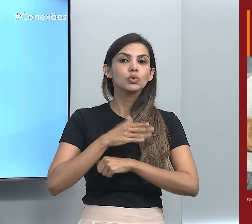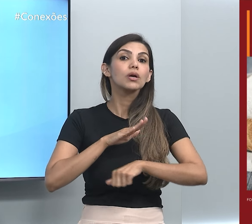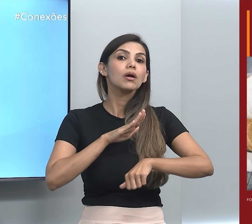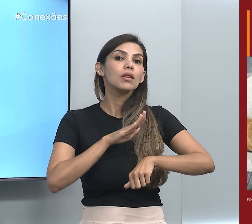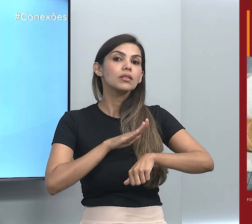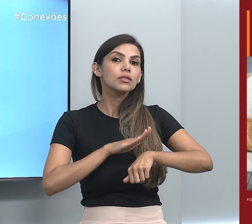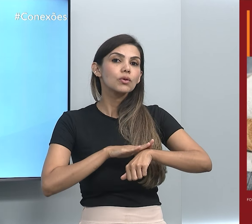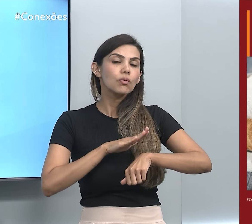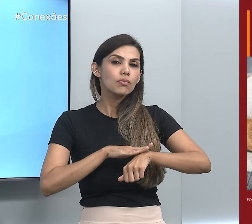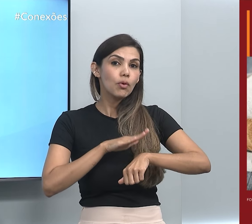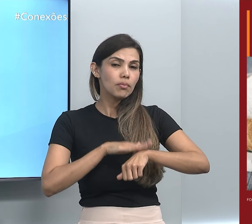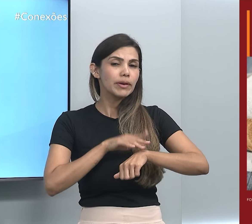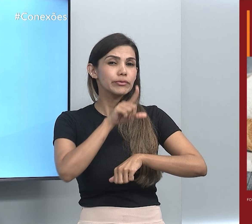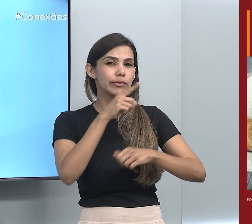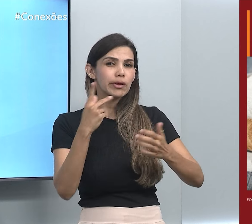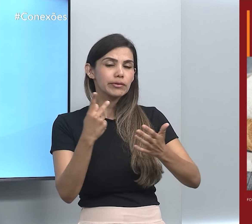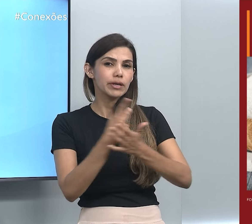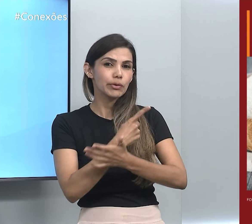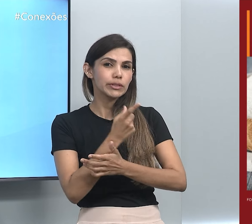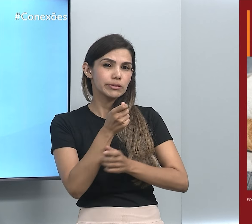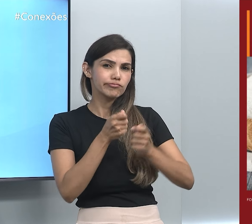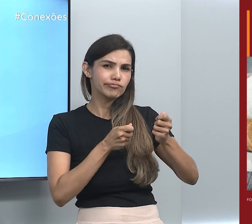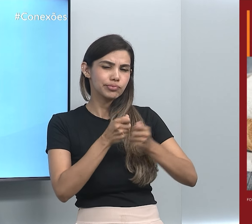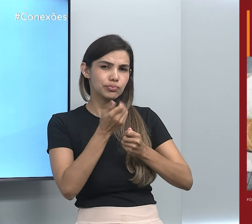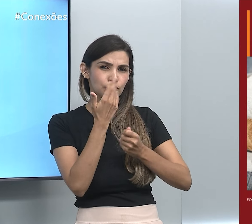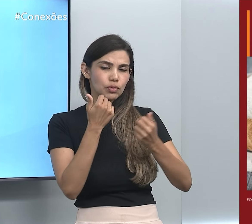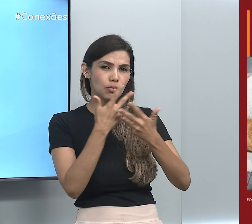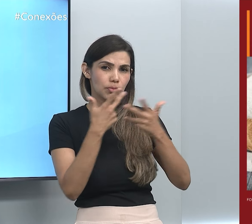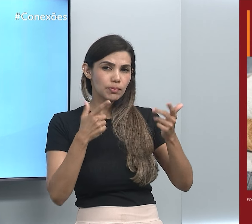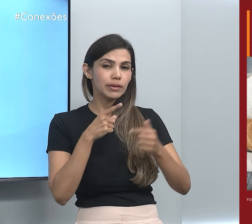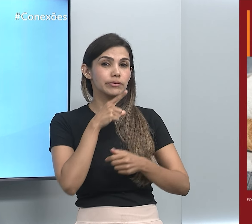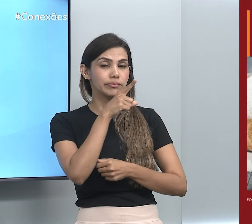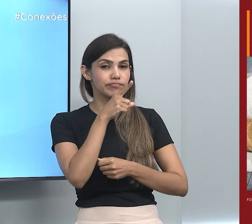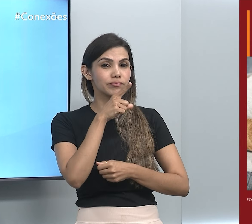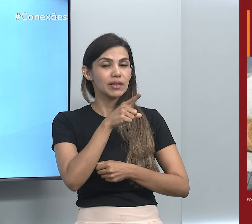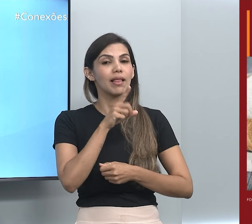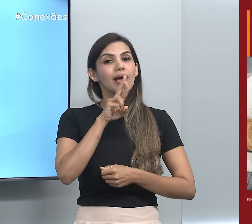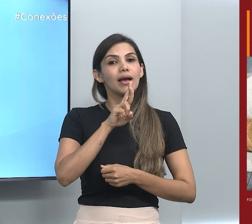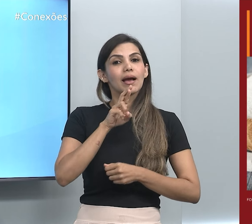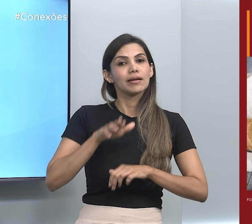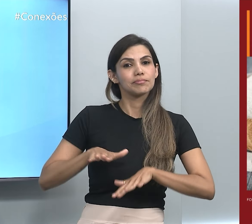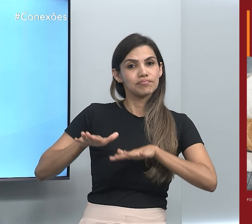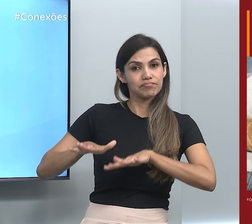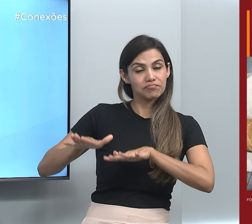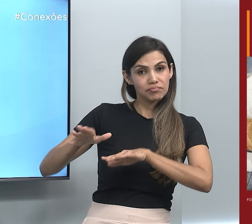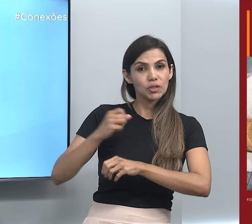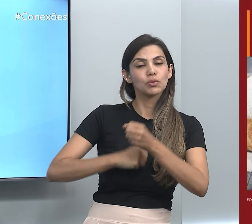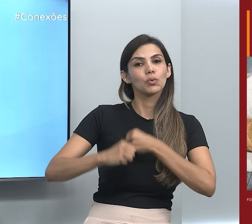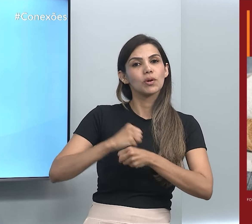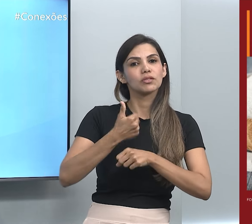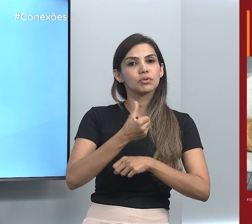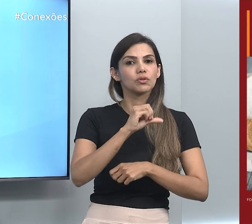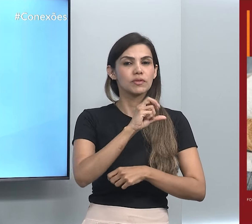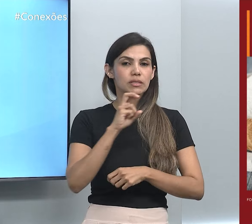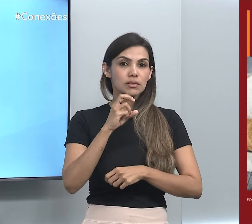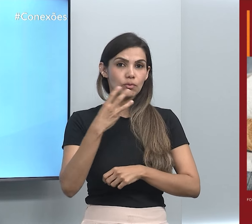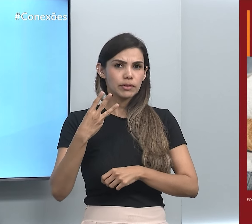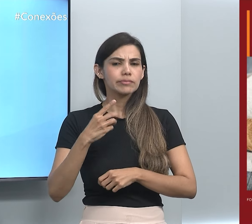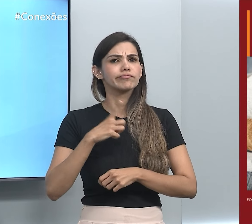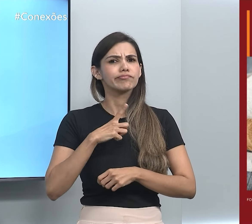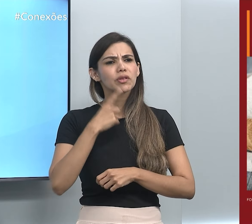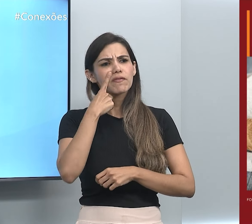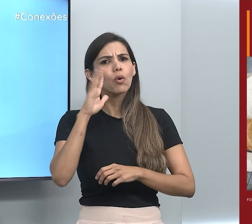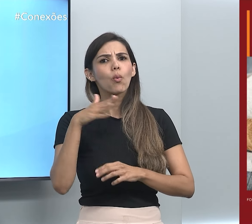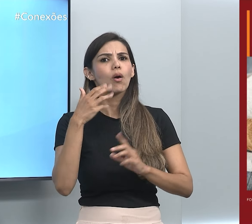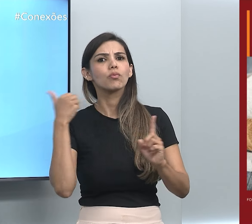do fim de um racionamento de alimentos no Reino Unido, ali no ano de 1953. Eles analisaram o impacto